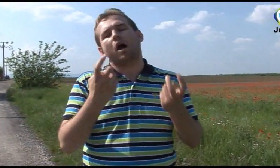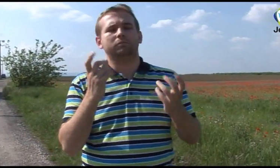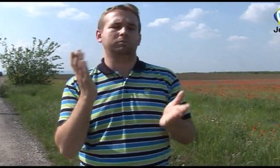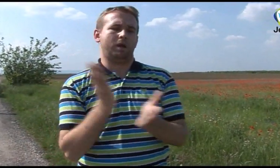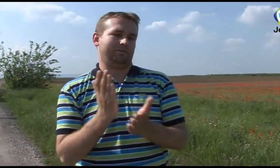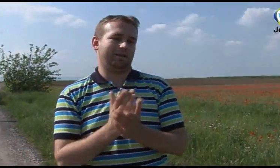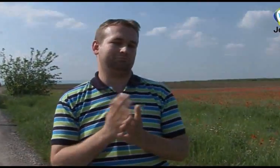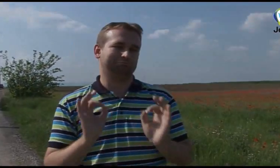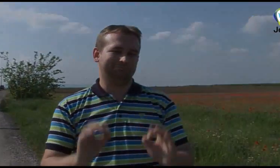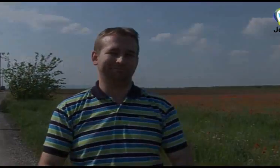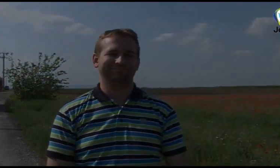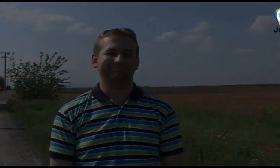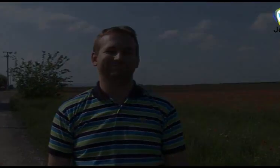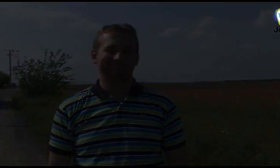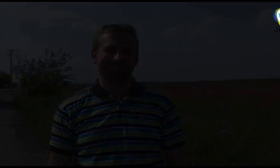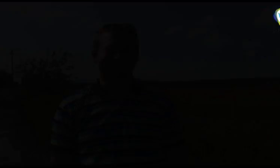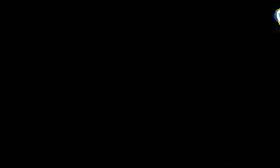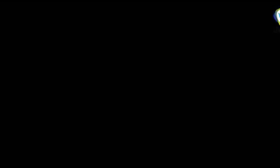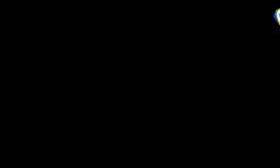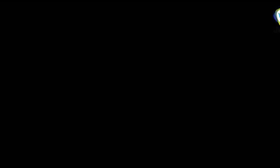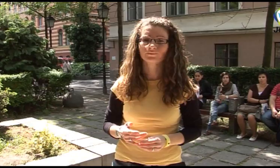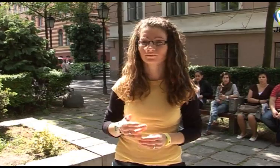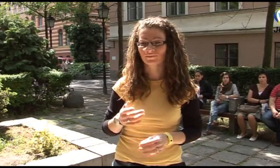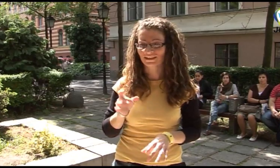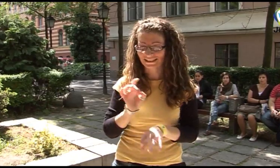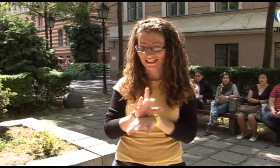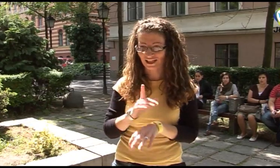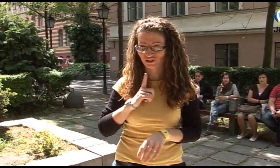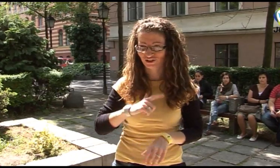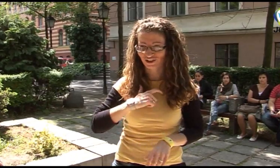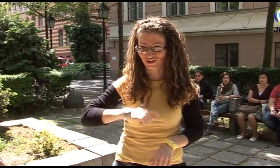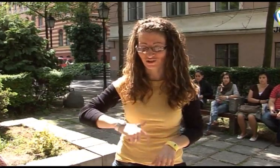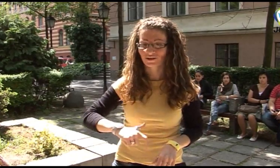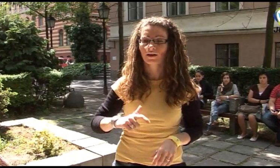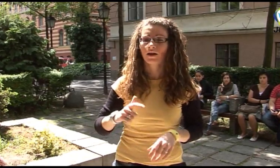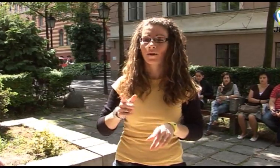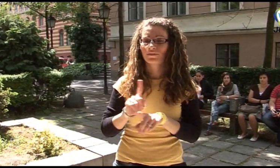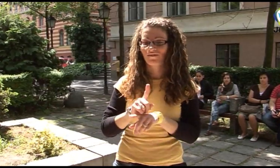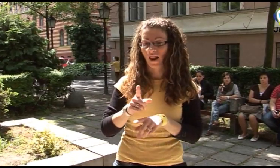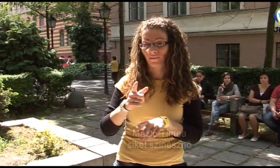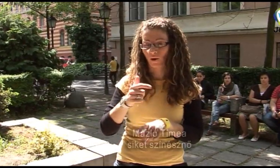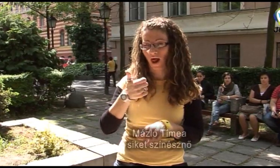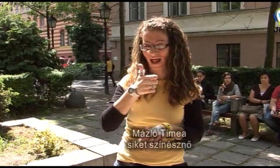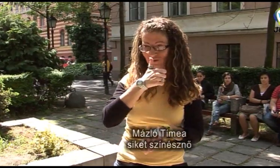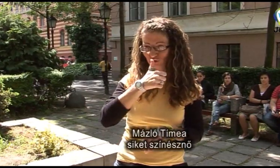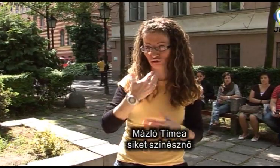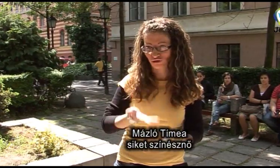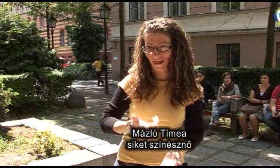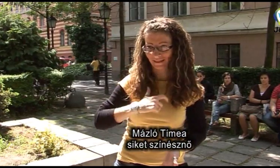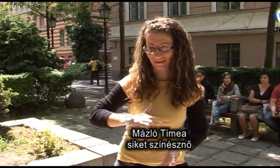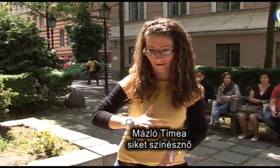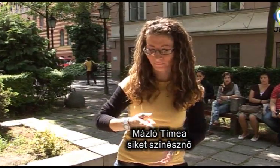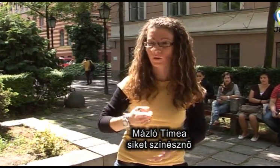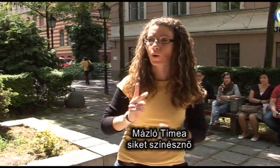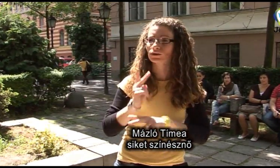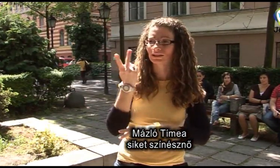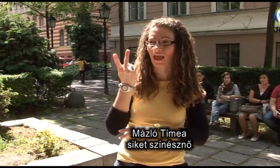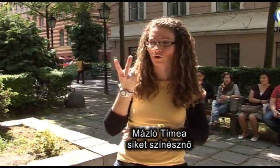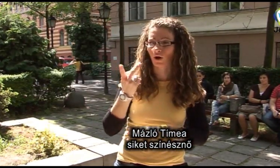megismerjük, megértsük és elfogadjuk egymást. Egy szerencsés voltam, mivel amikor elsős lettem, osztályfőnököm